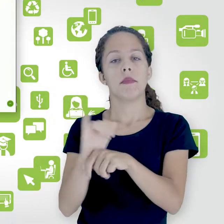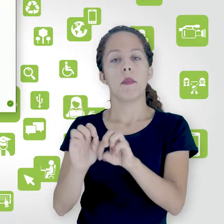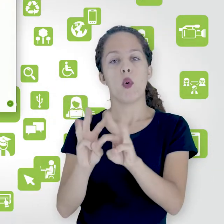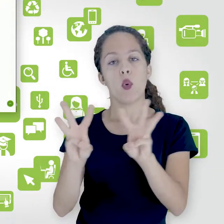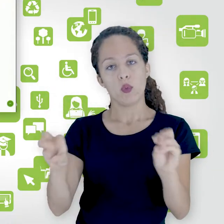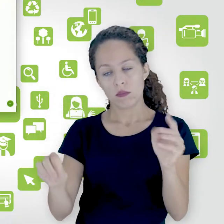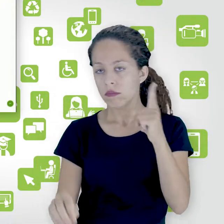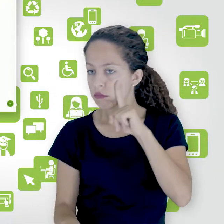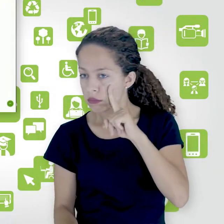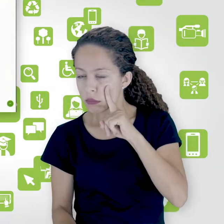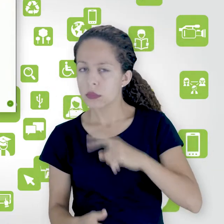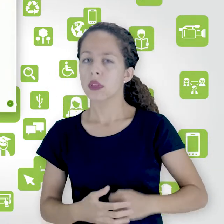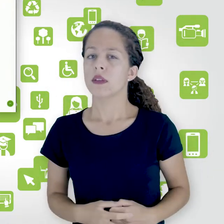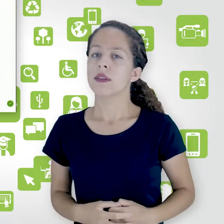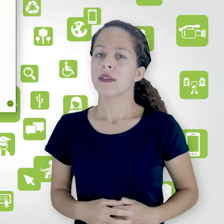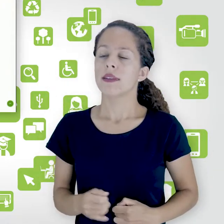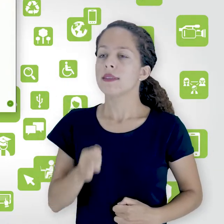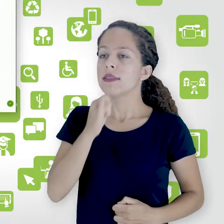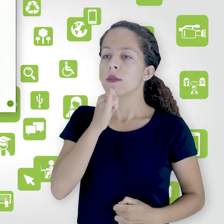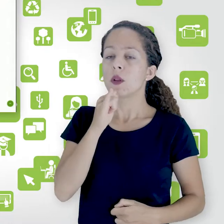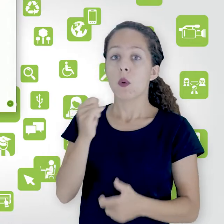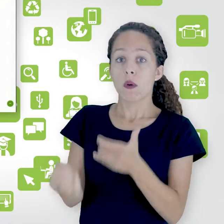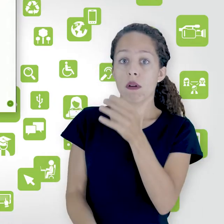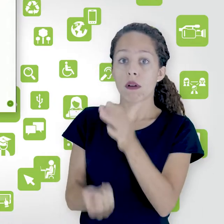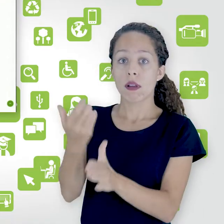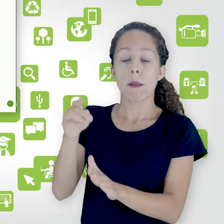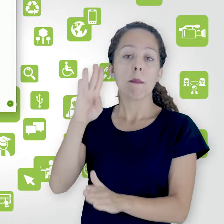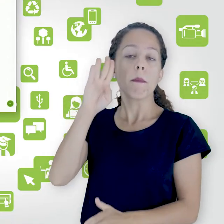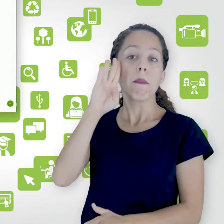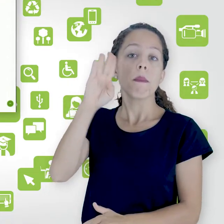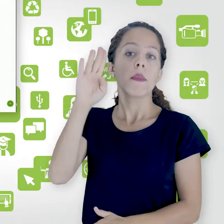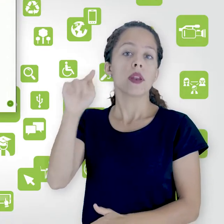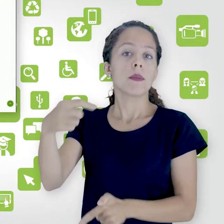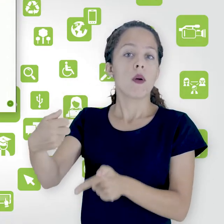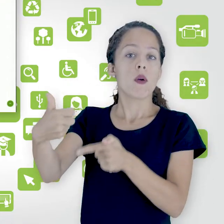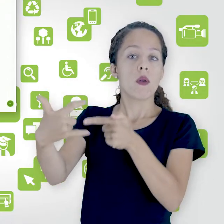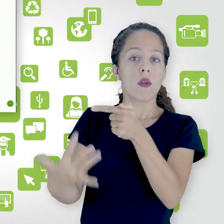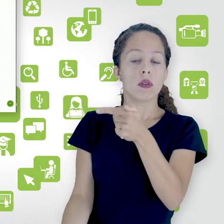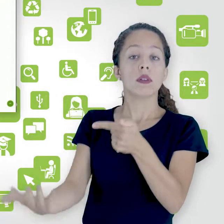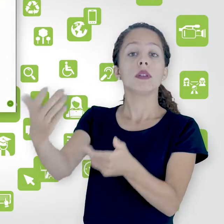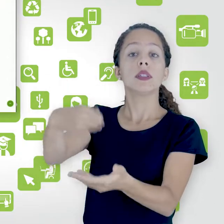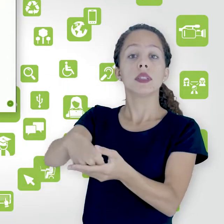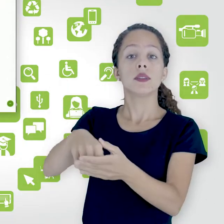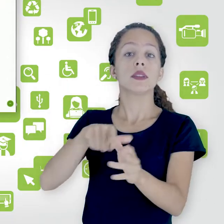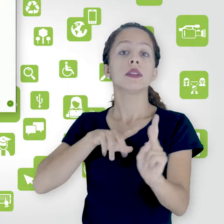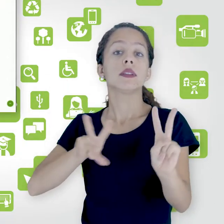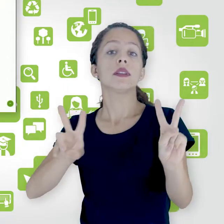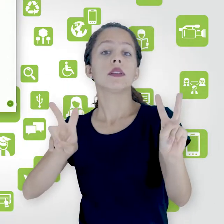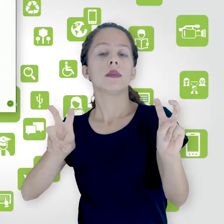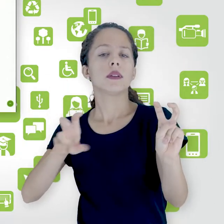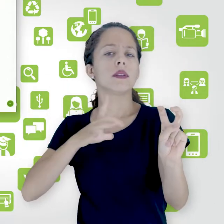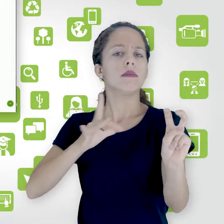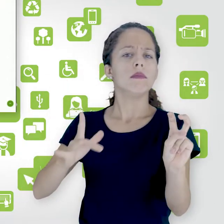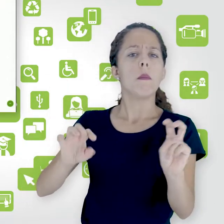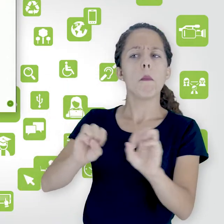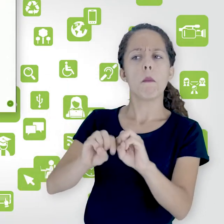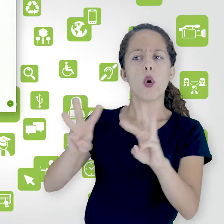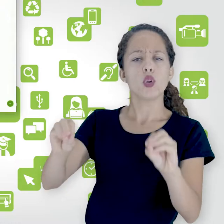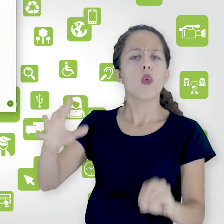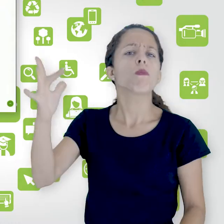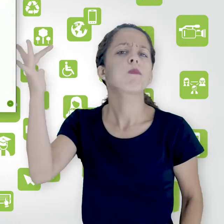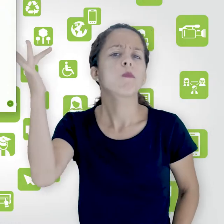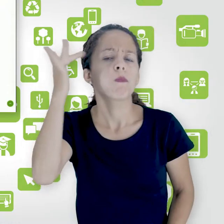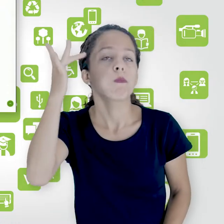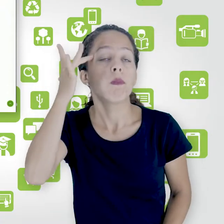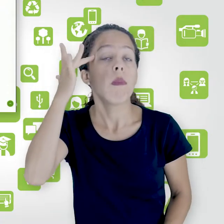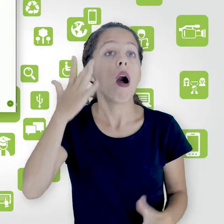Digamos que eu já tinha criado um glossário principal com o tema potencialidades do Moodle.